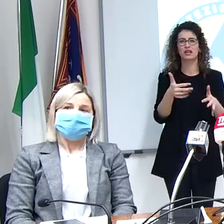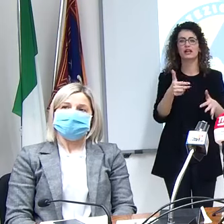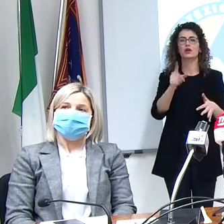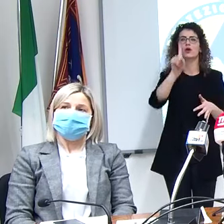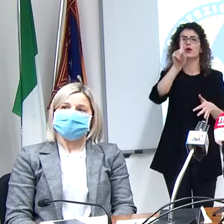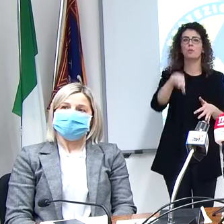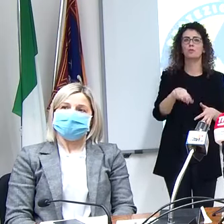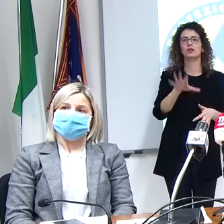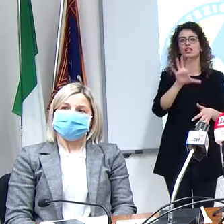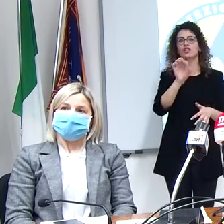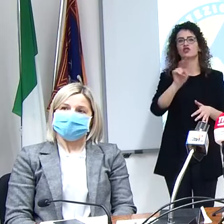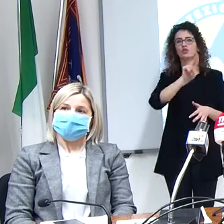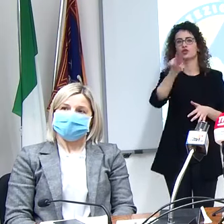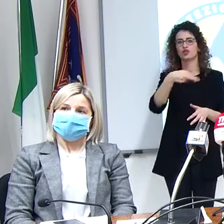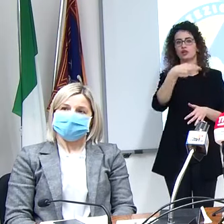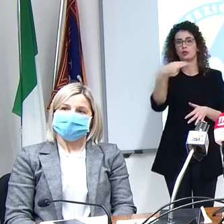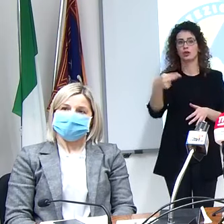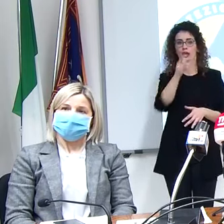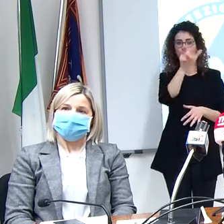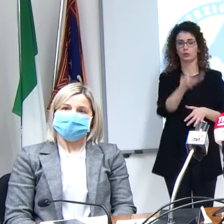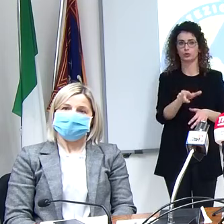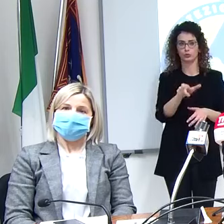euro al trattamento